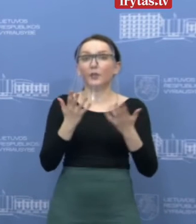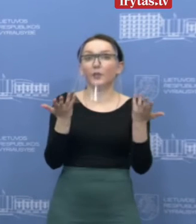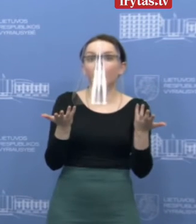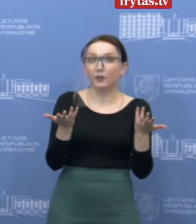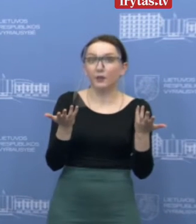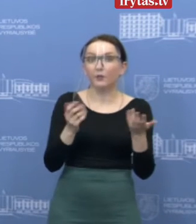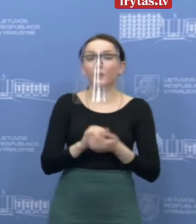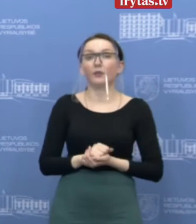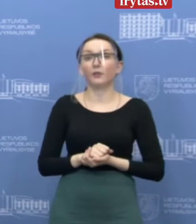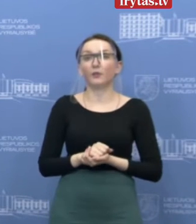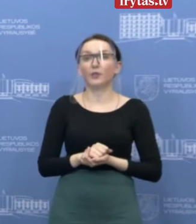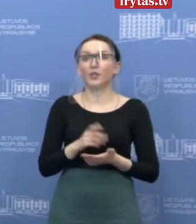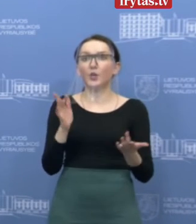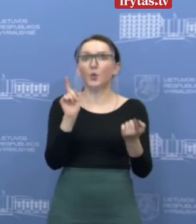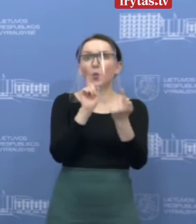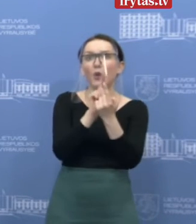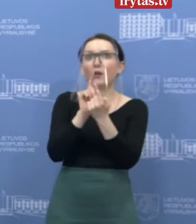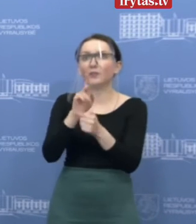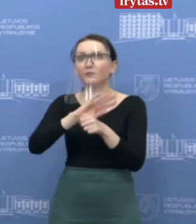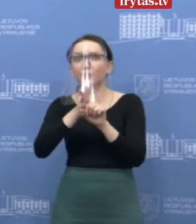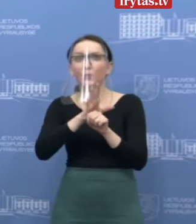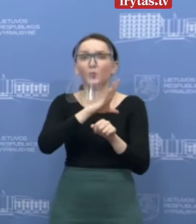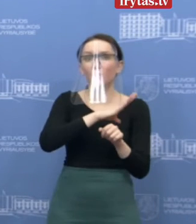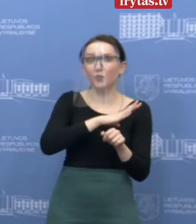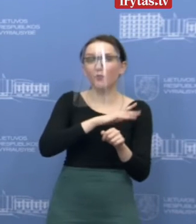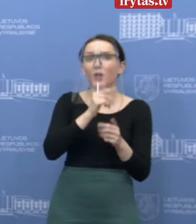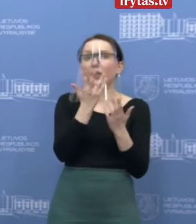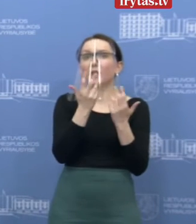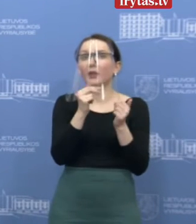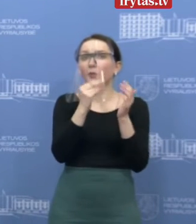turėjus jiems kontaktą su sergančiais asmenimės.